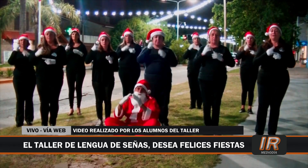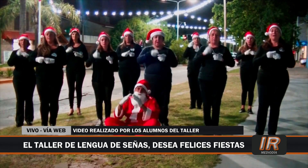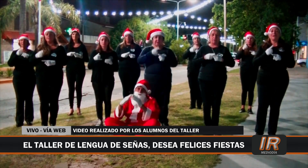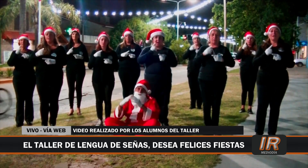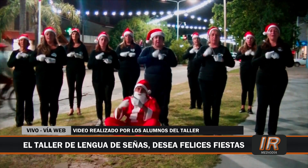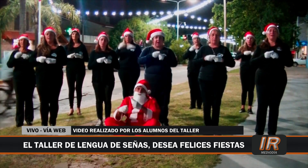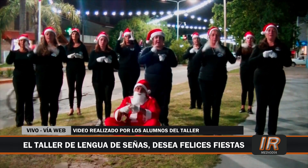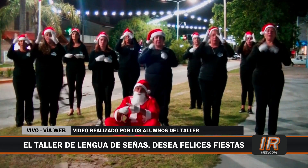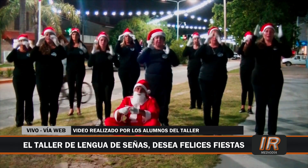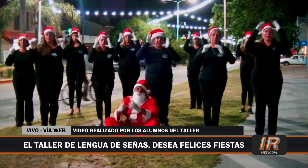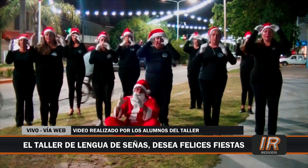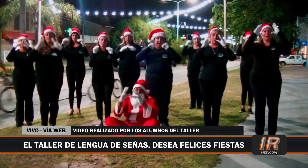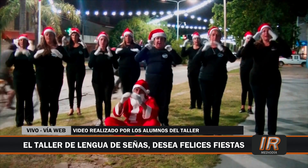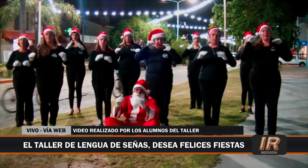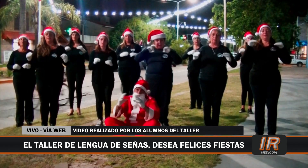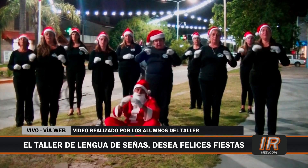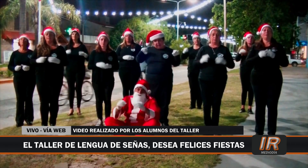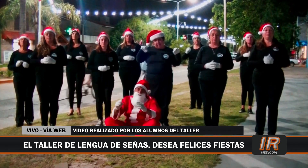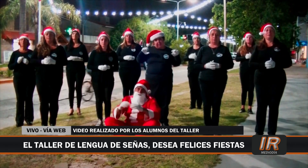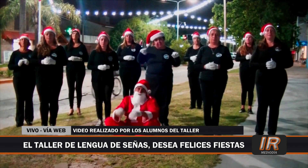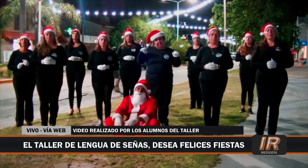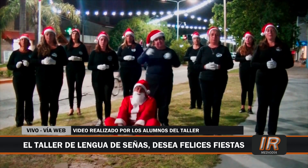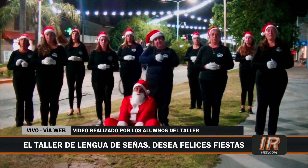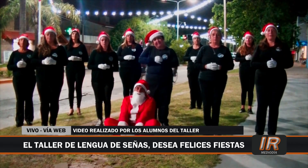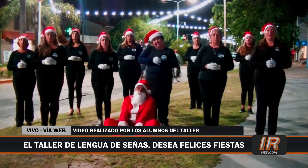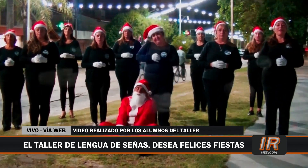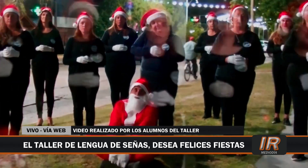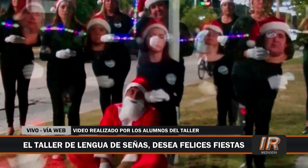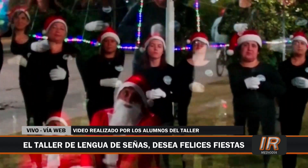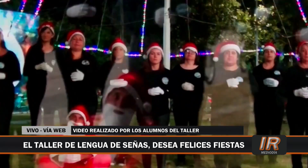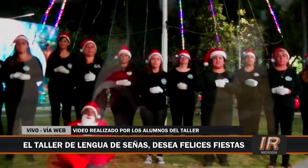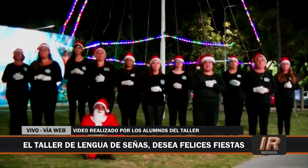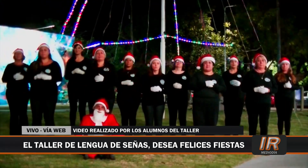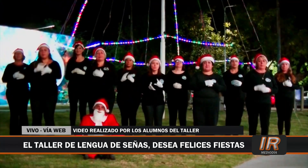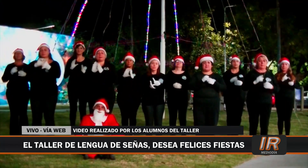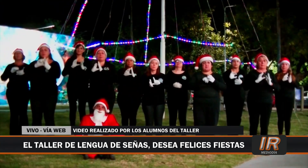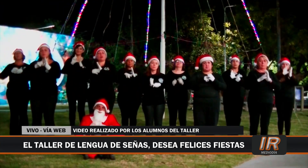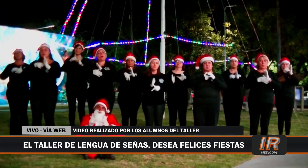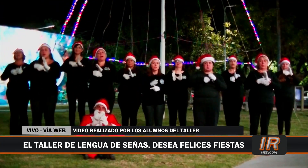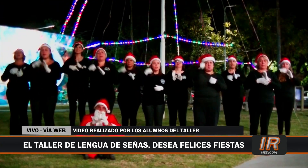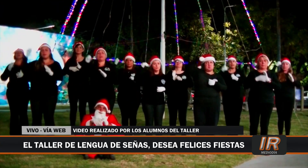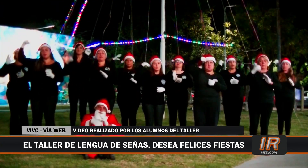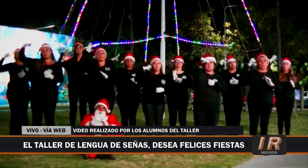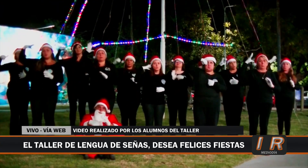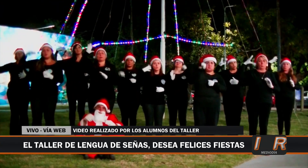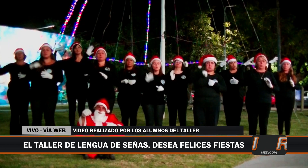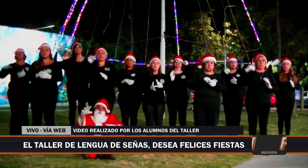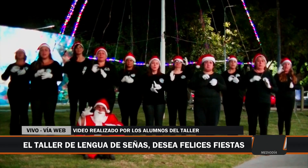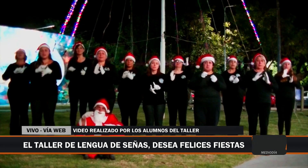muy de respeto. Un abrazo inmenso, felices fiestas para ustedes, y gracias por la inclusión. Buen